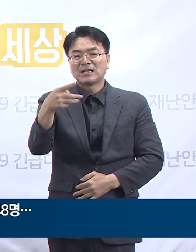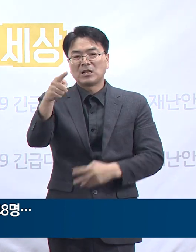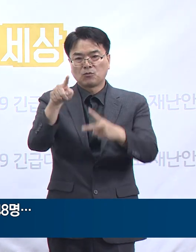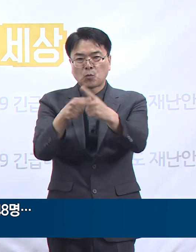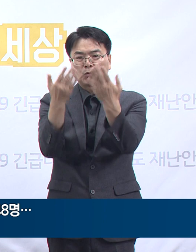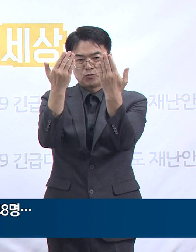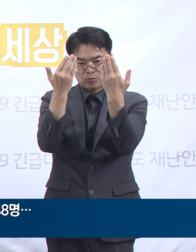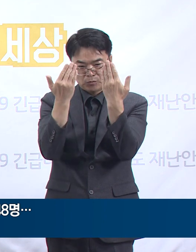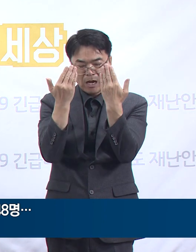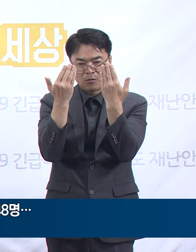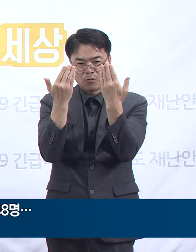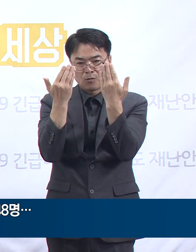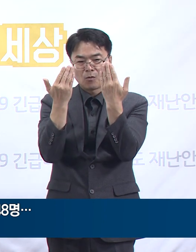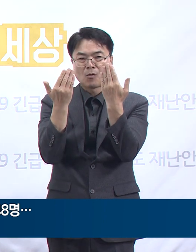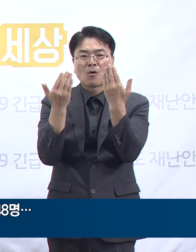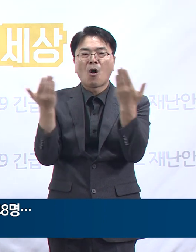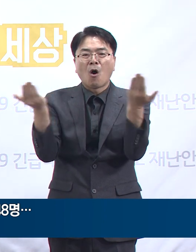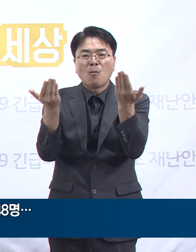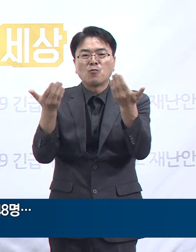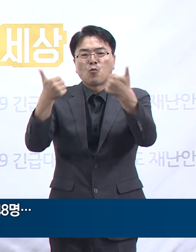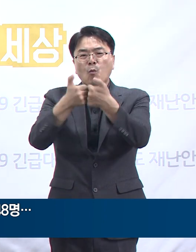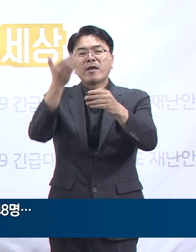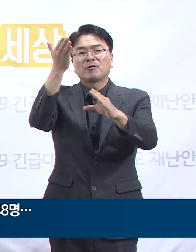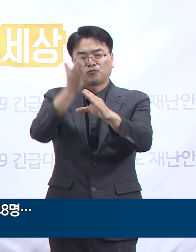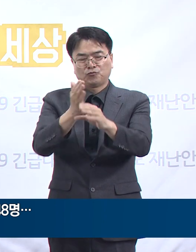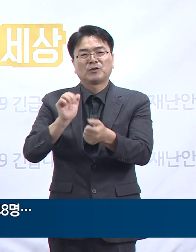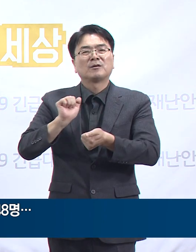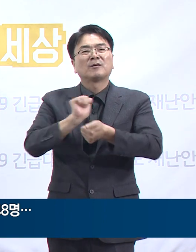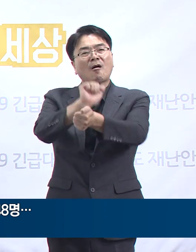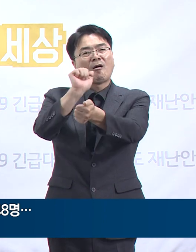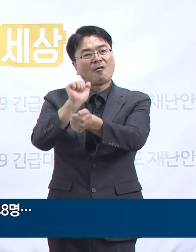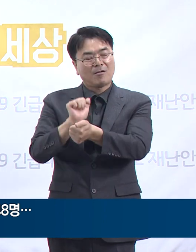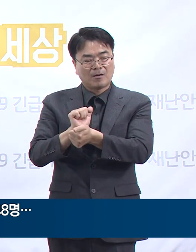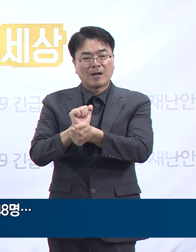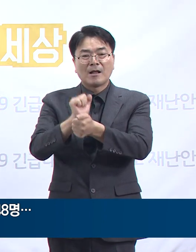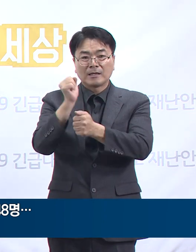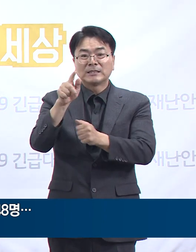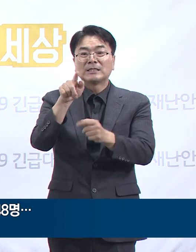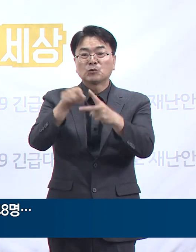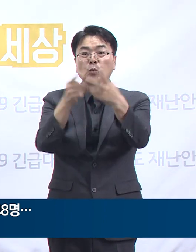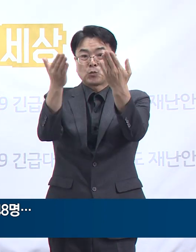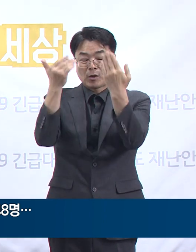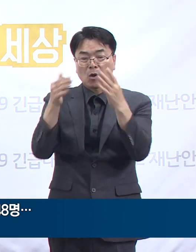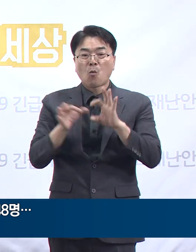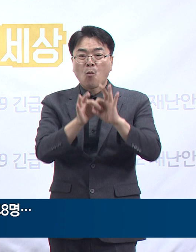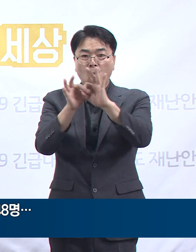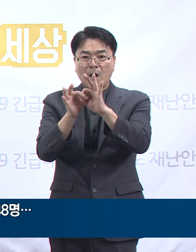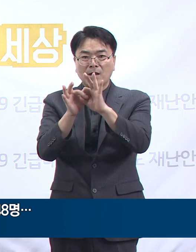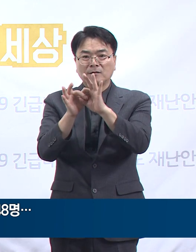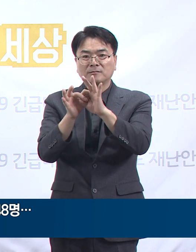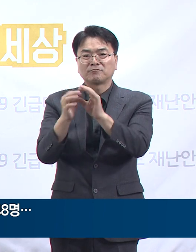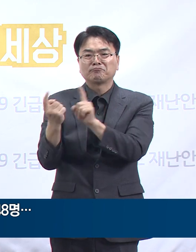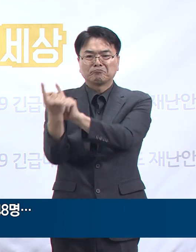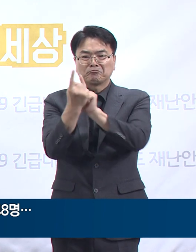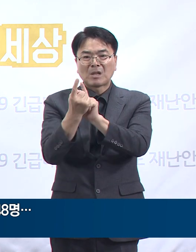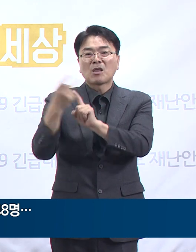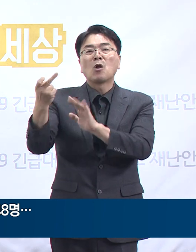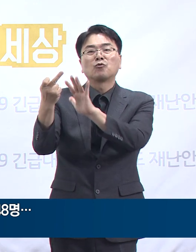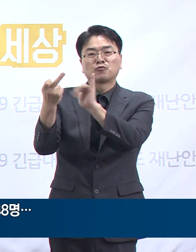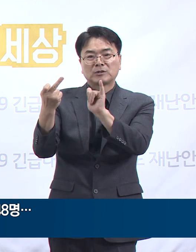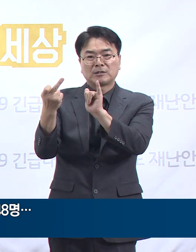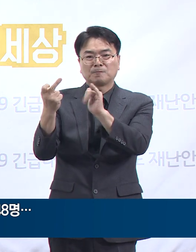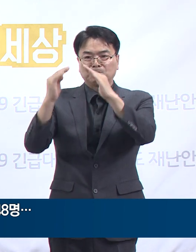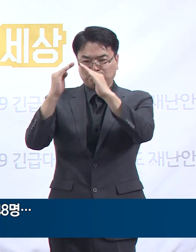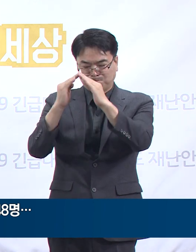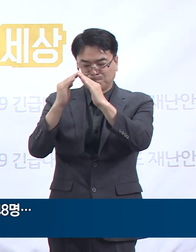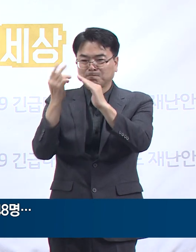12일 교사회의에서 감염된 것으로 추정하고 있습니다. 수원 능실초등학교 관련해서는 접촉자 12명에 대해서 검사 진행 중입니다.